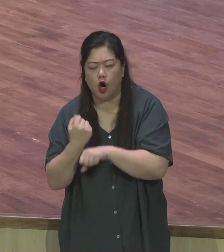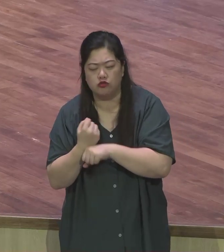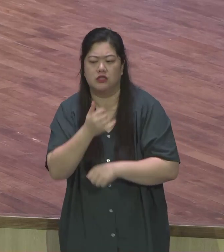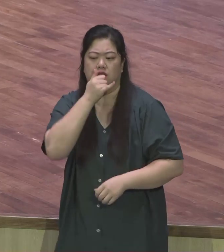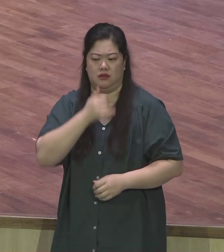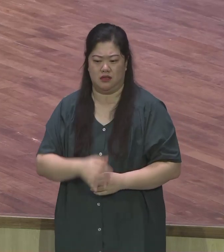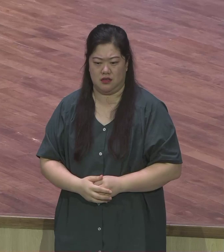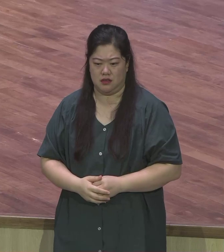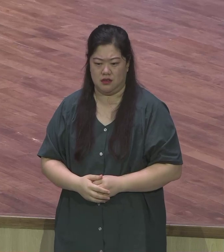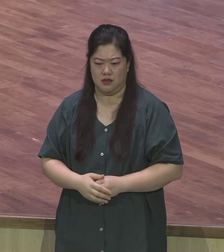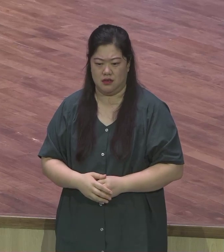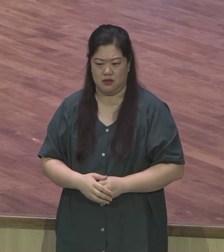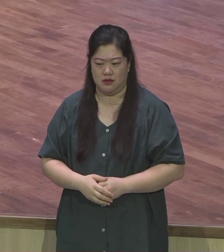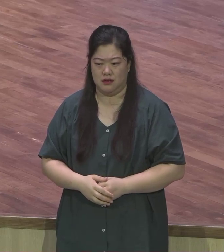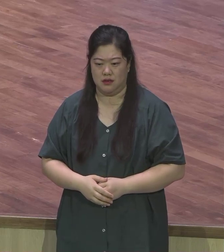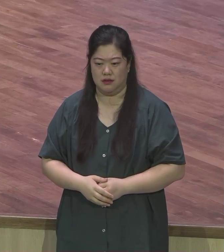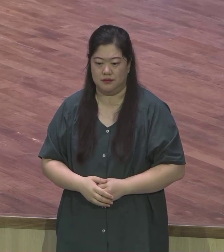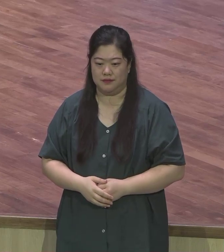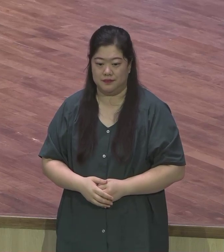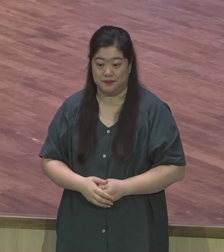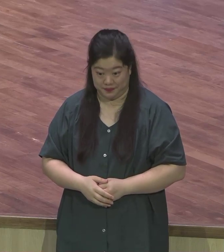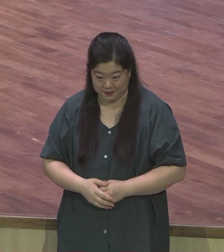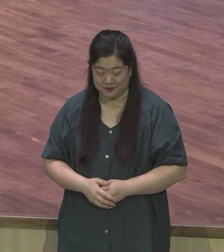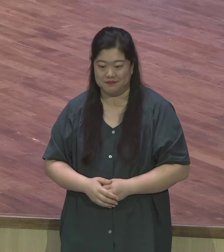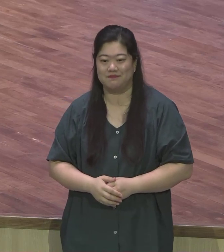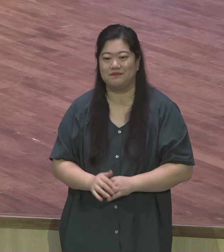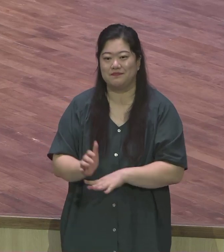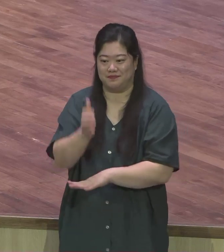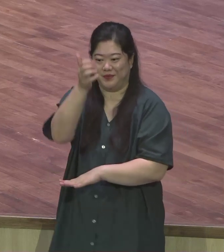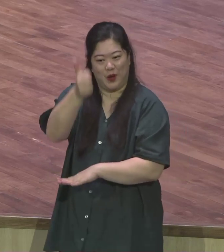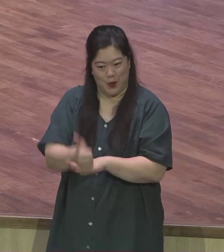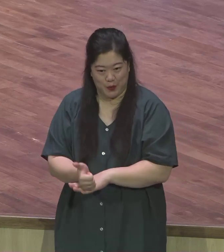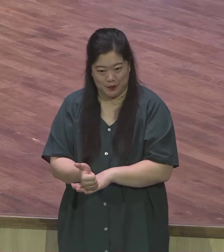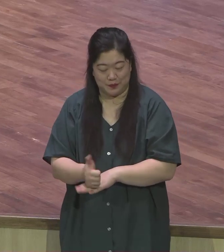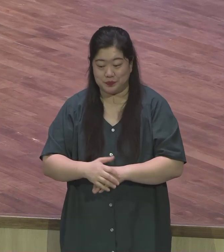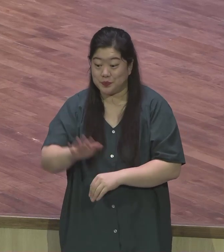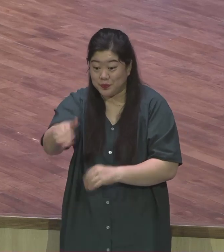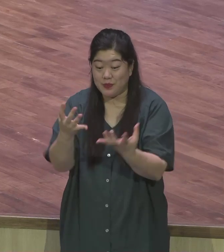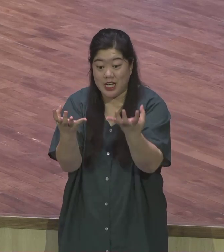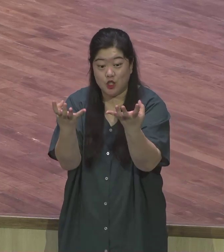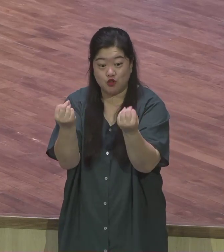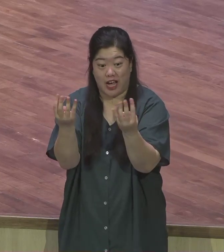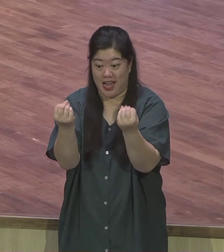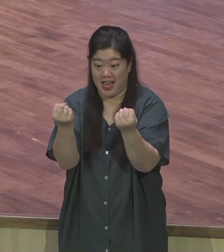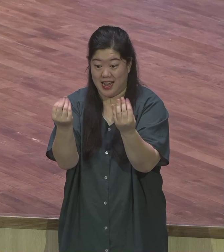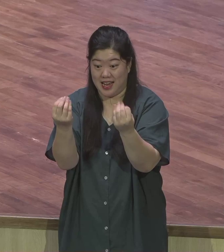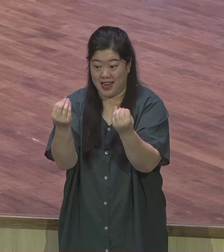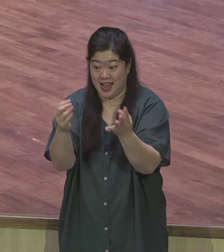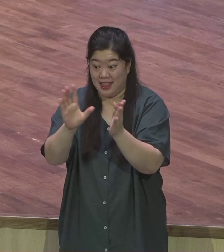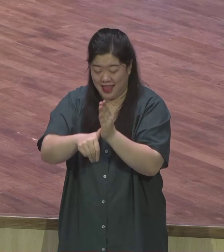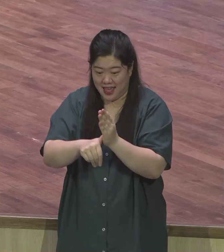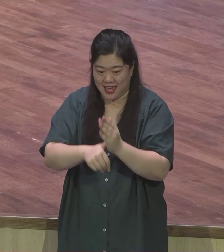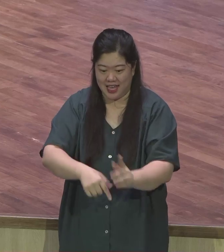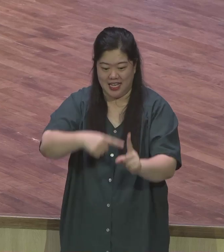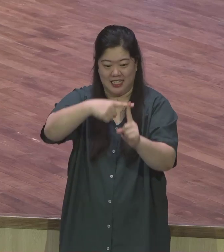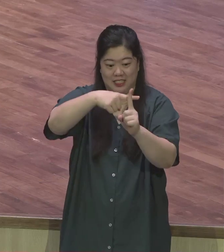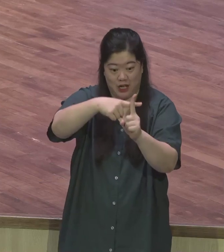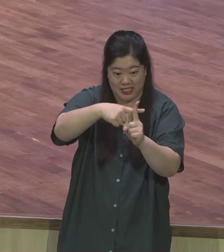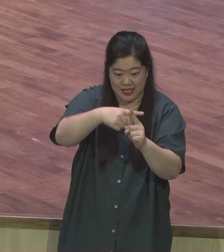결론의 말씀입니다 우리가 수학의 기본이 되는 네 가지 연산 사치연산